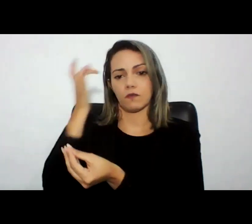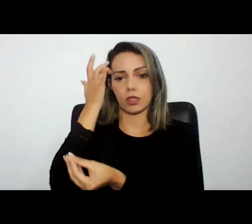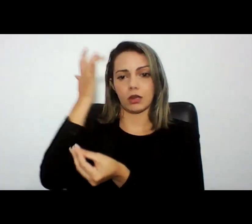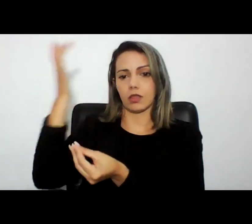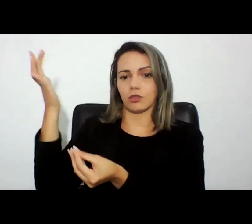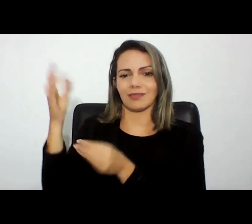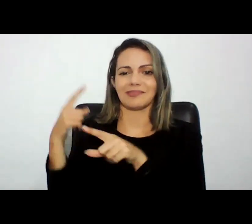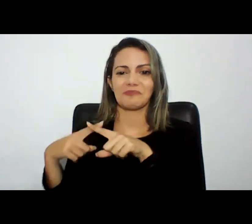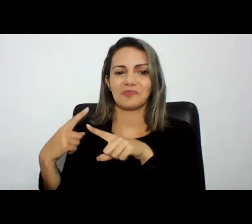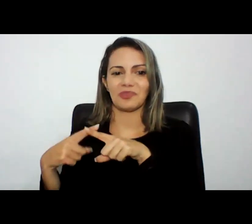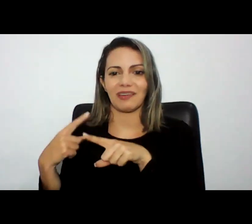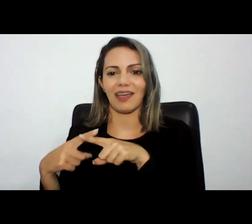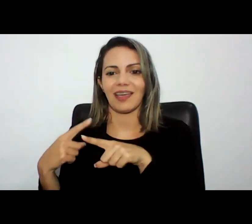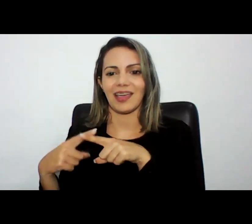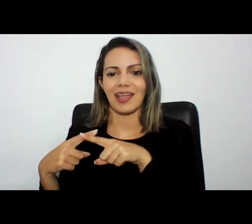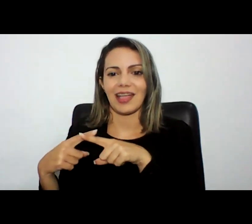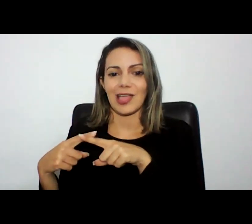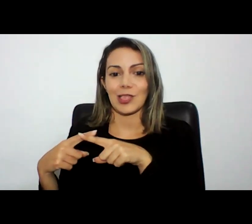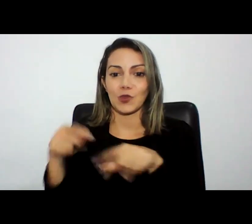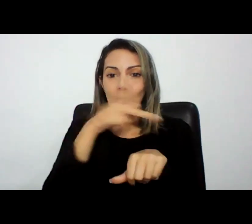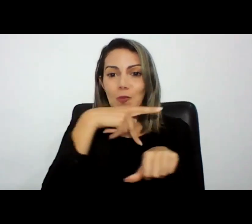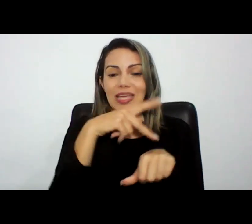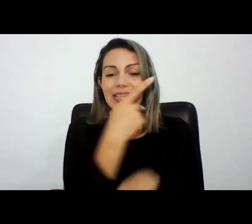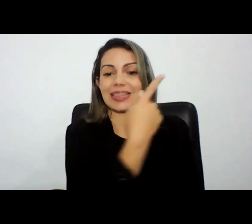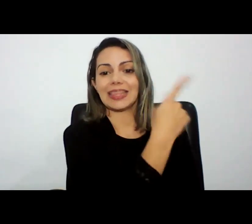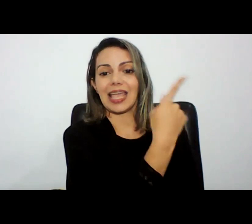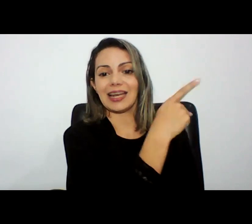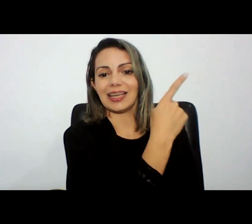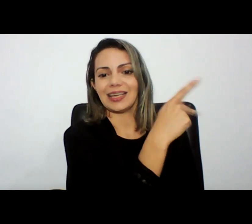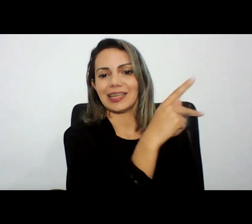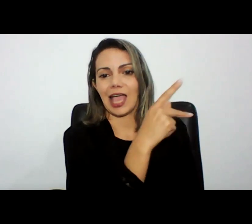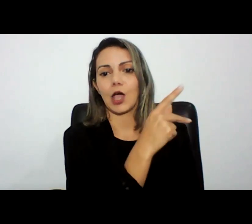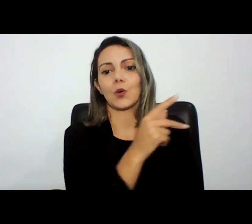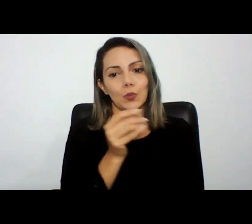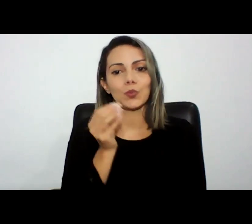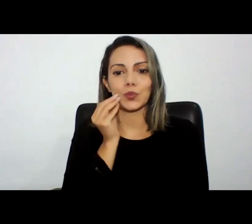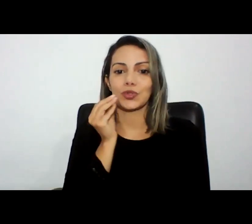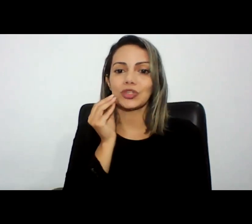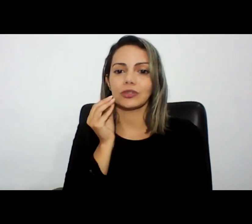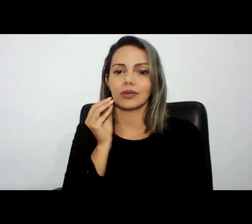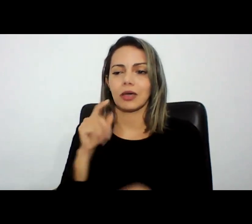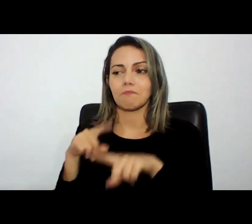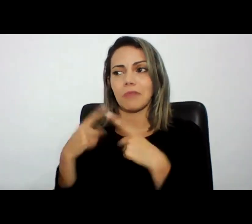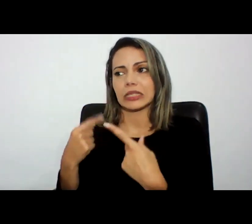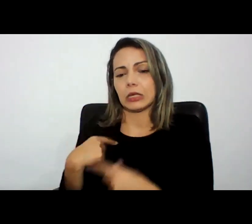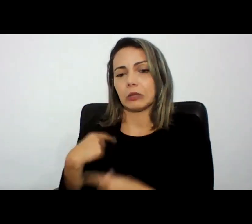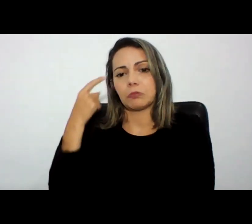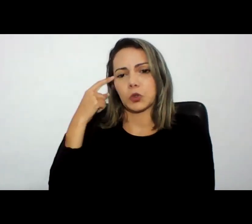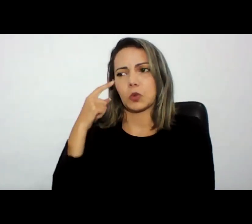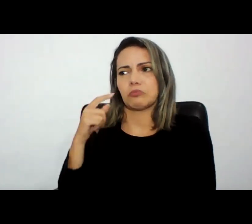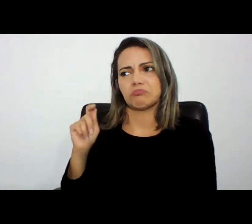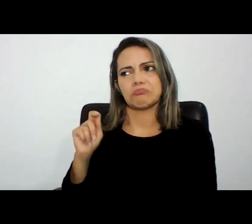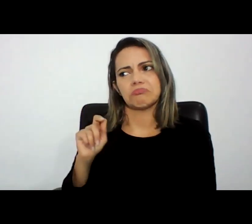era uma se era uma evidência que estava resguardada ou não por algum tipo de direito mas como ele entendia que estava